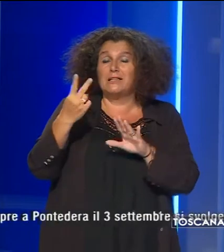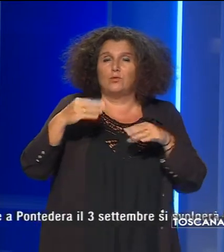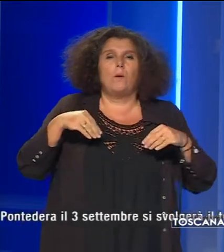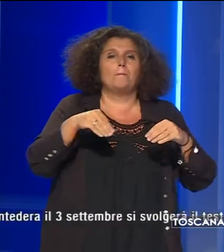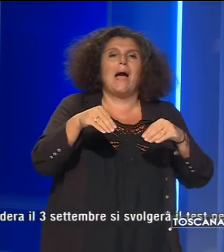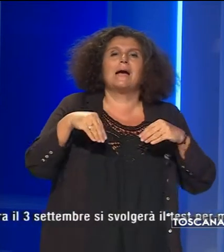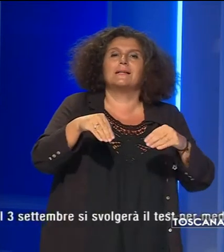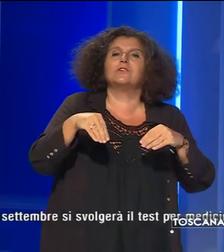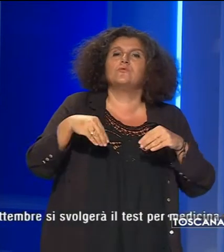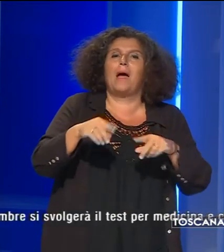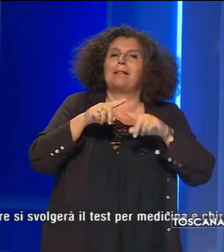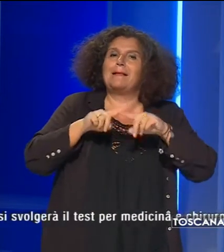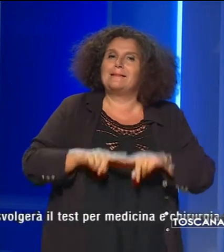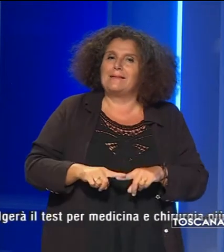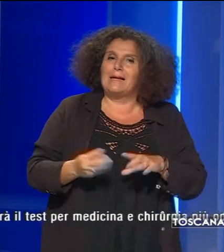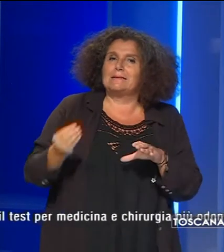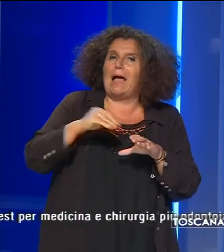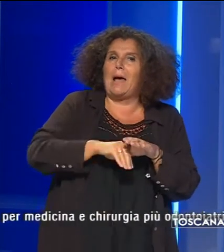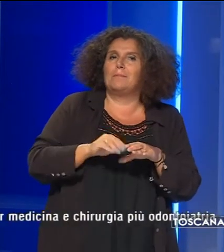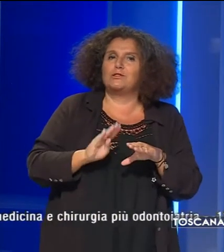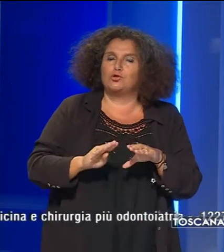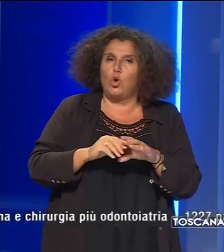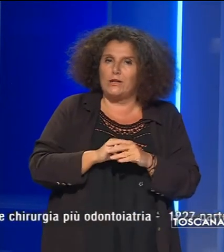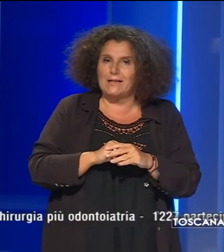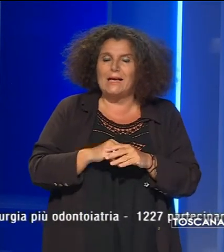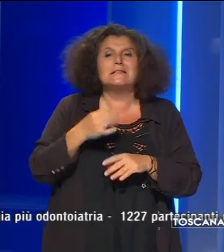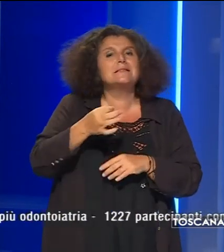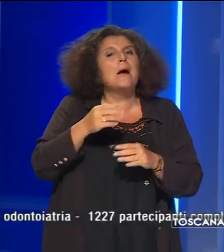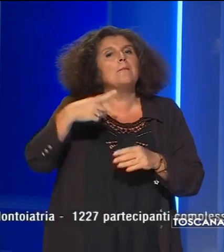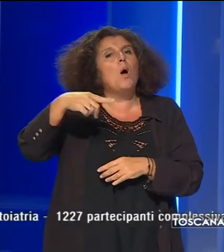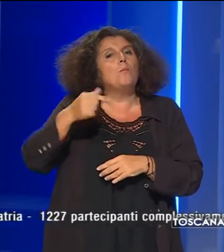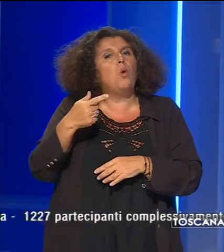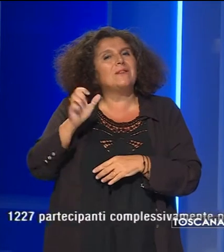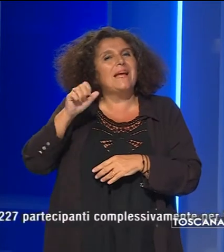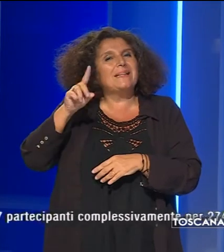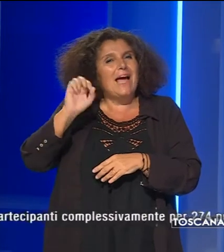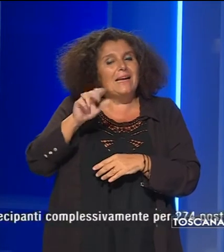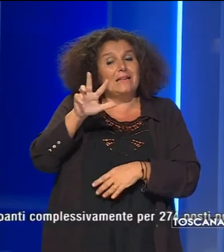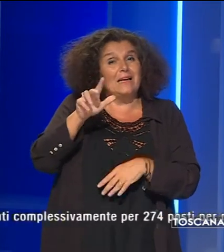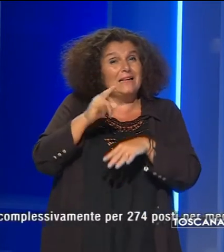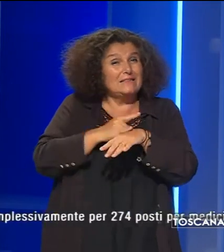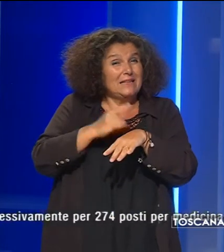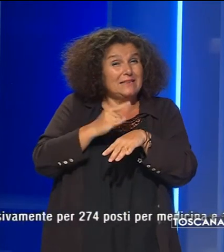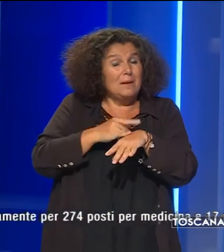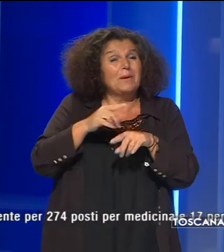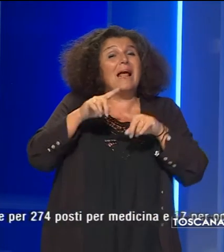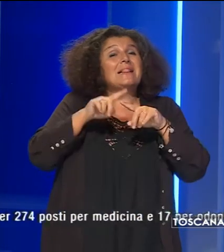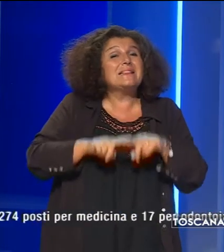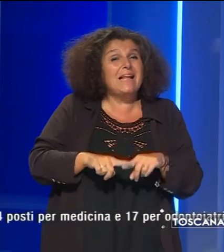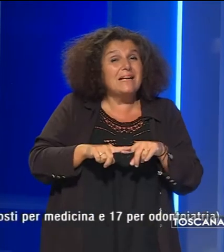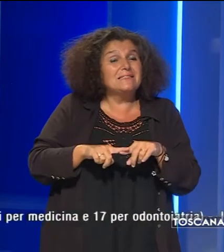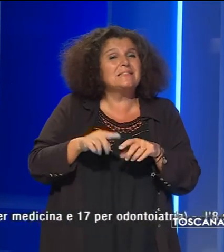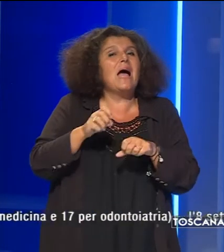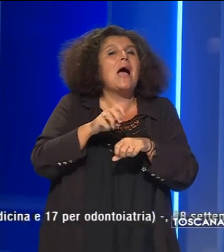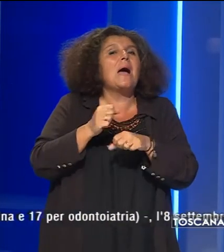partecipanti al test di ammissione sempre a Ponte d'Era il 3 settembre si svolgerà il test per medicina e